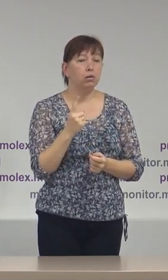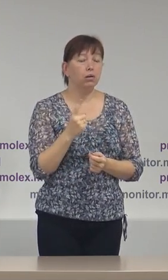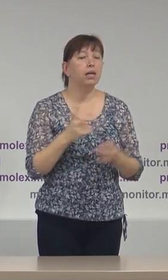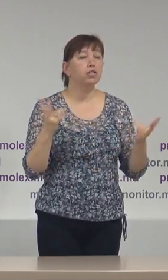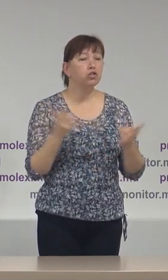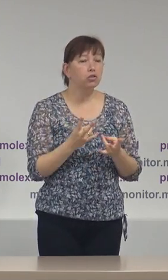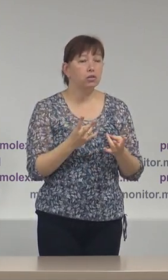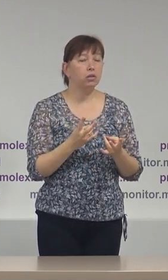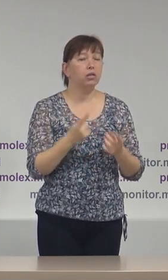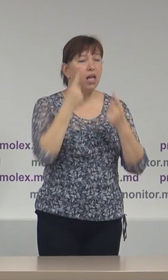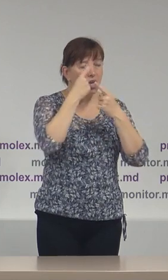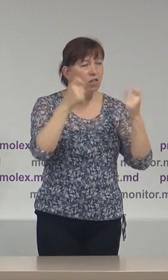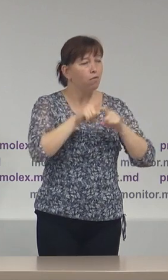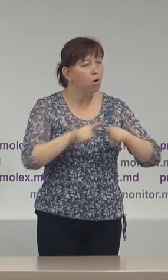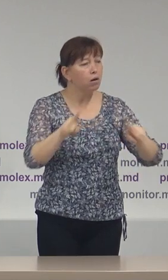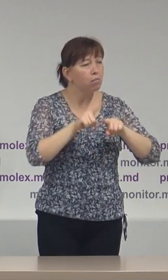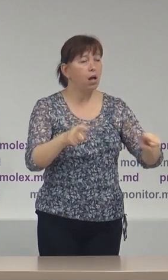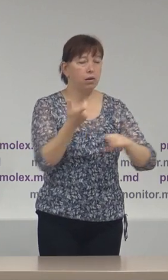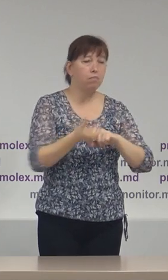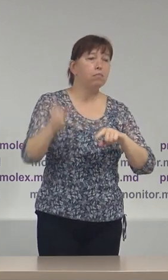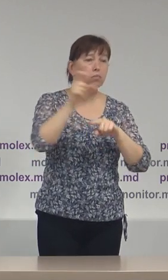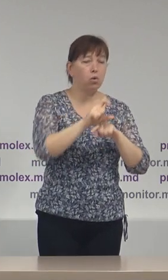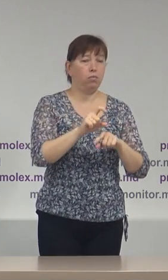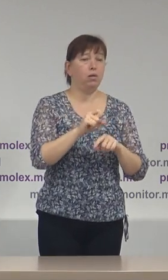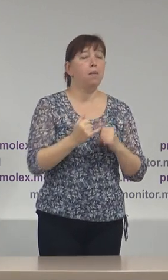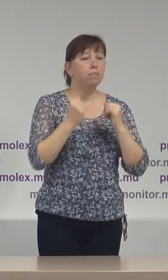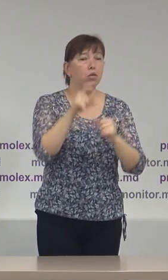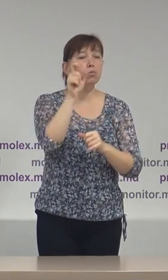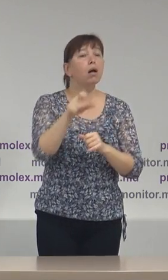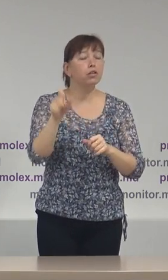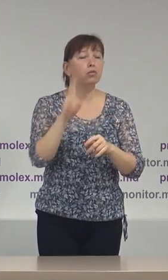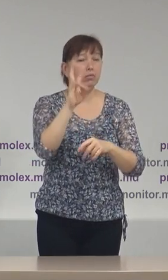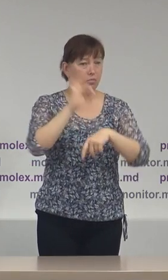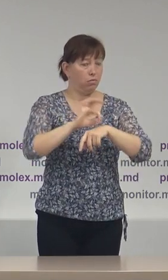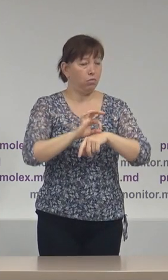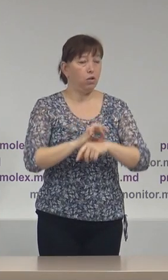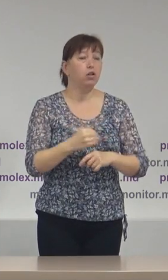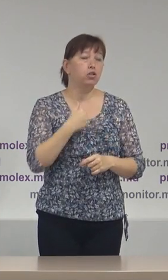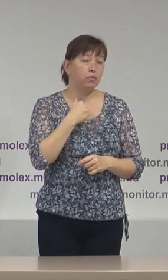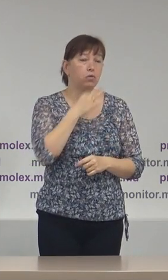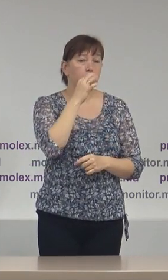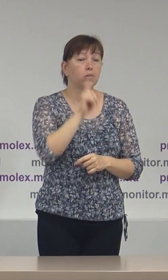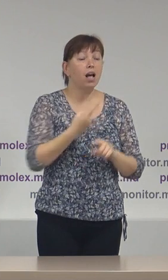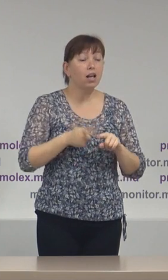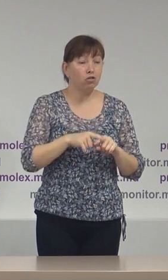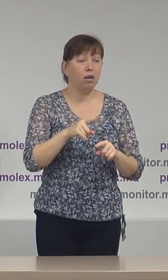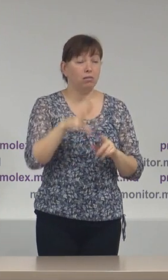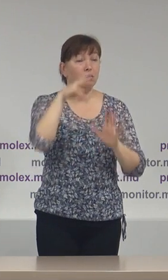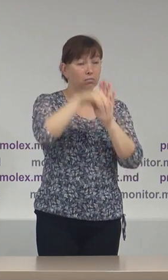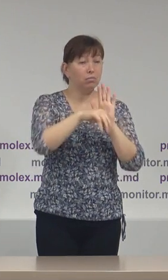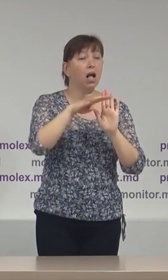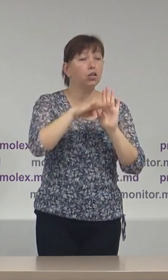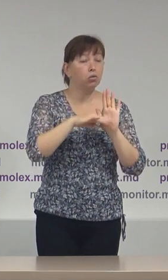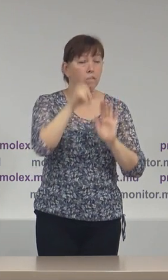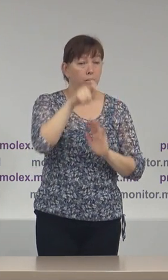necesită o informare mult mai amplă pentru această categorie de persoane și țin să reamintesc că în această categorie noi avem